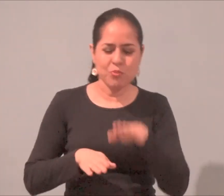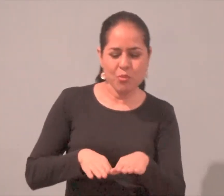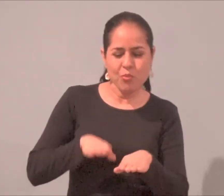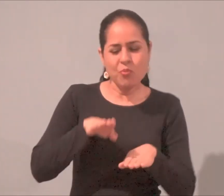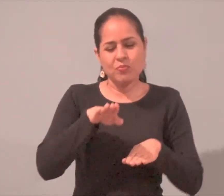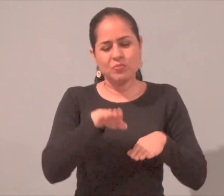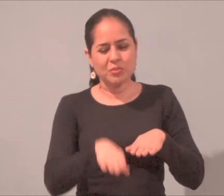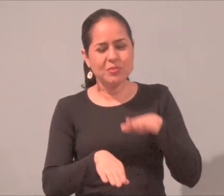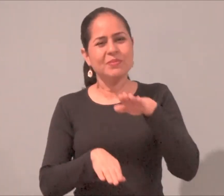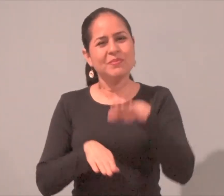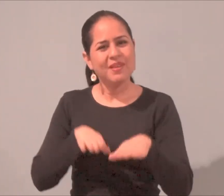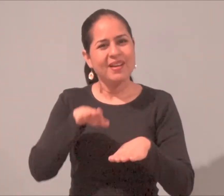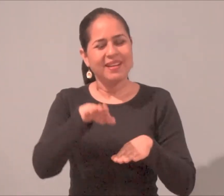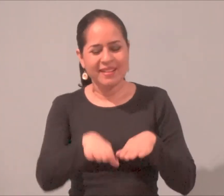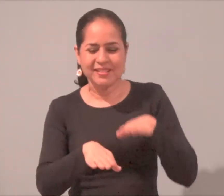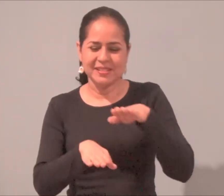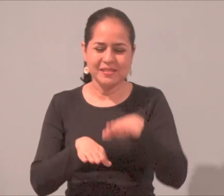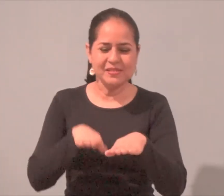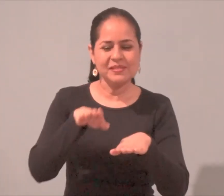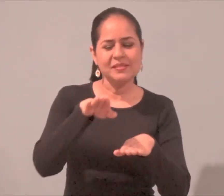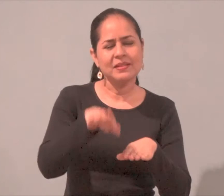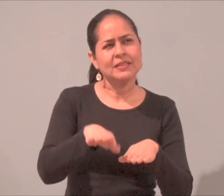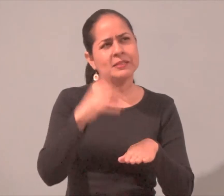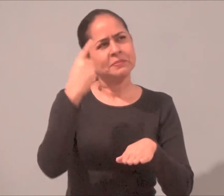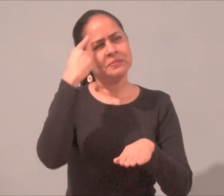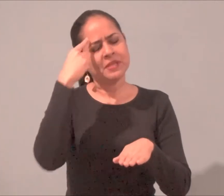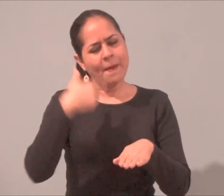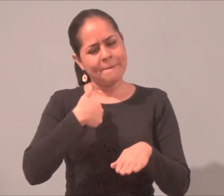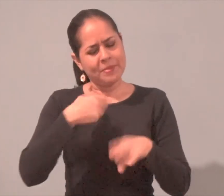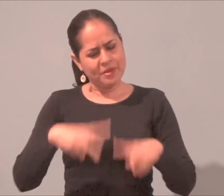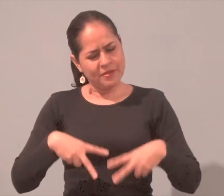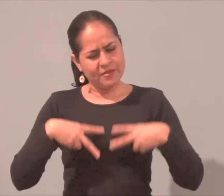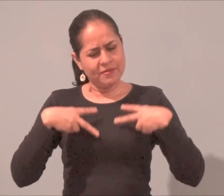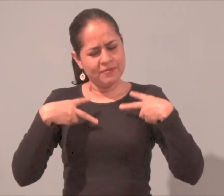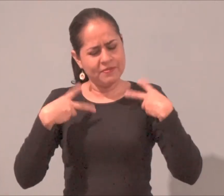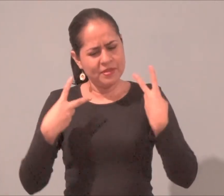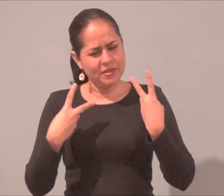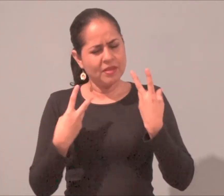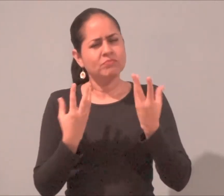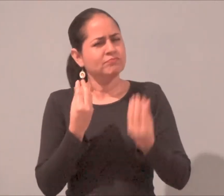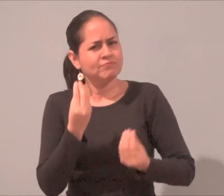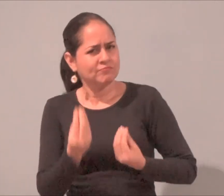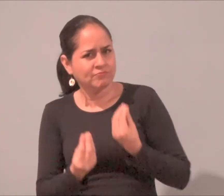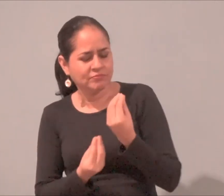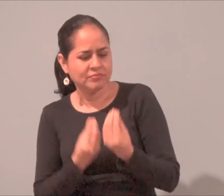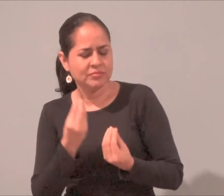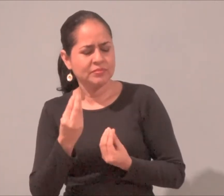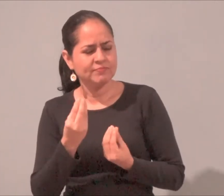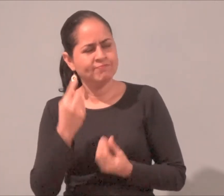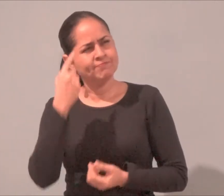largo del camino Que representa mi vida en este momento En cada uno colocamos